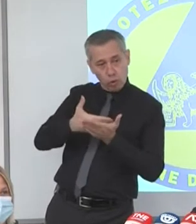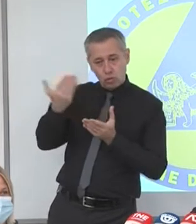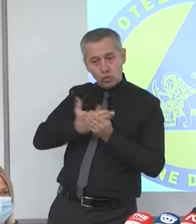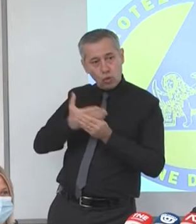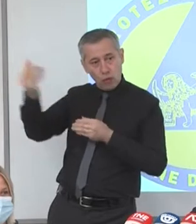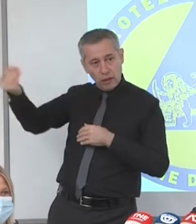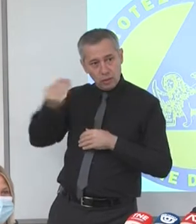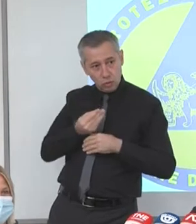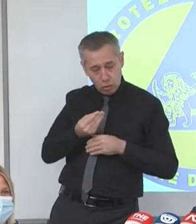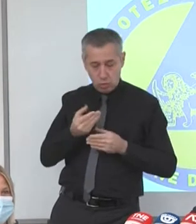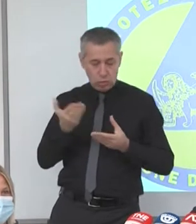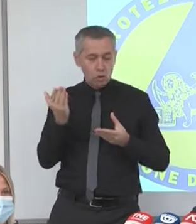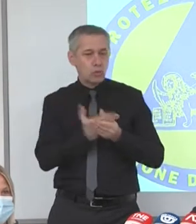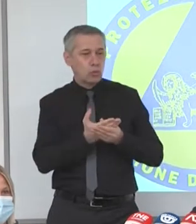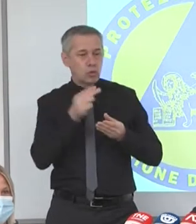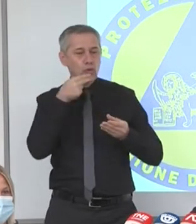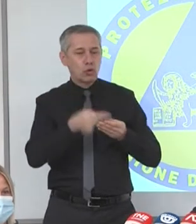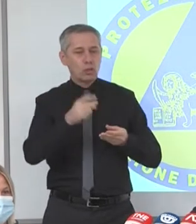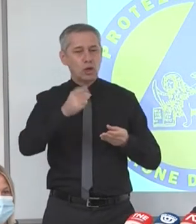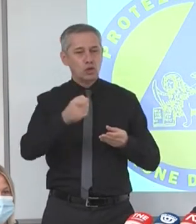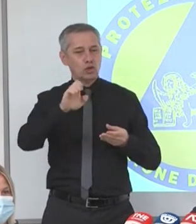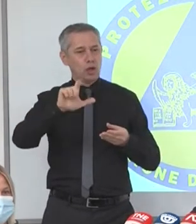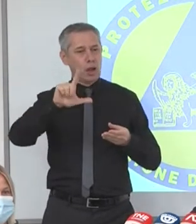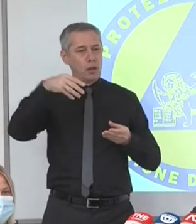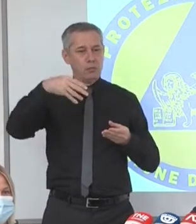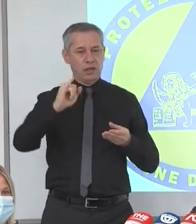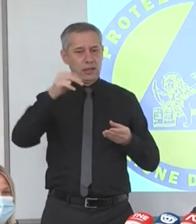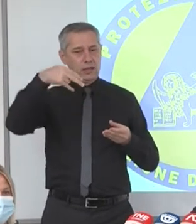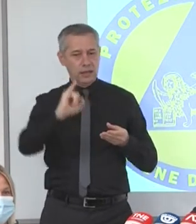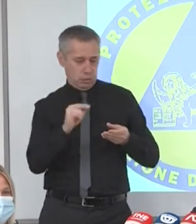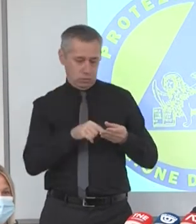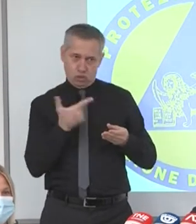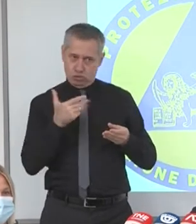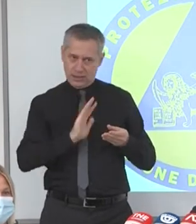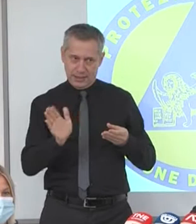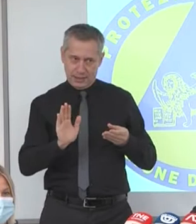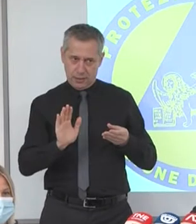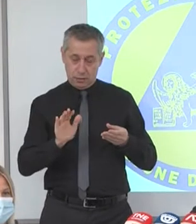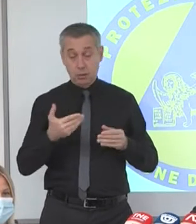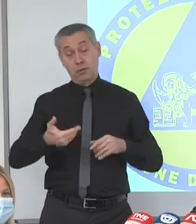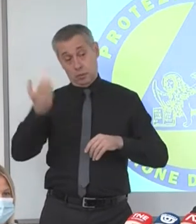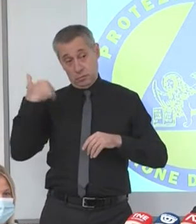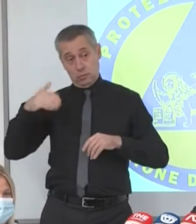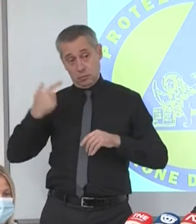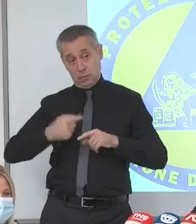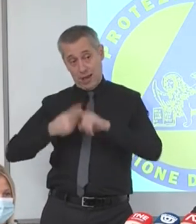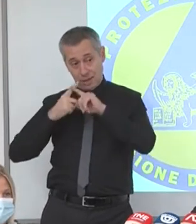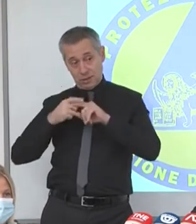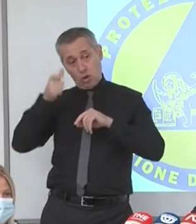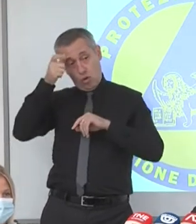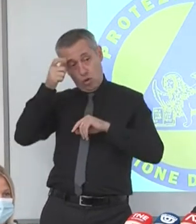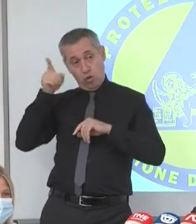documento Gelmini, esistono documenti del passato governo che noi, siccome abbiamo